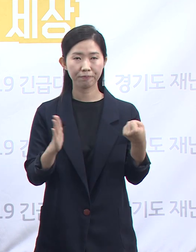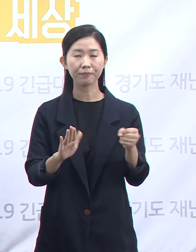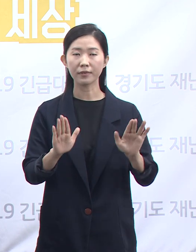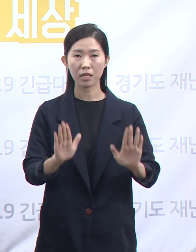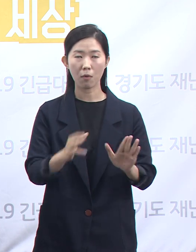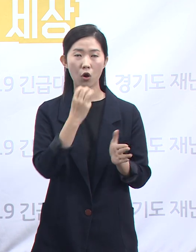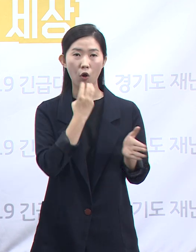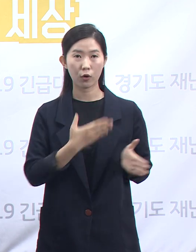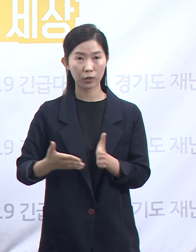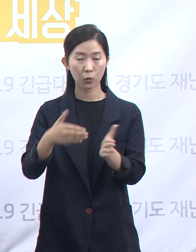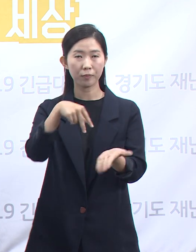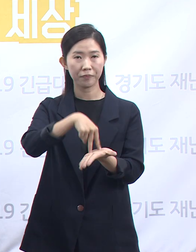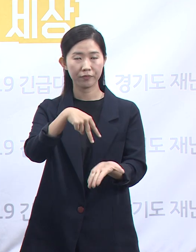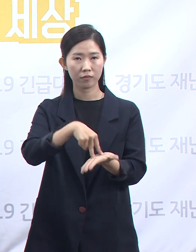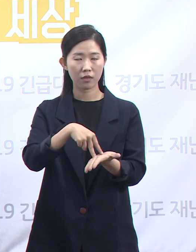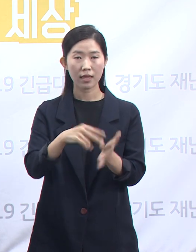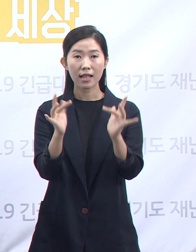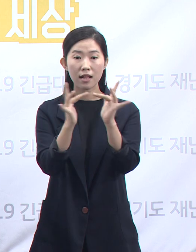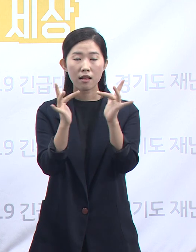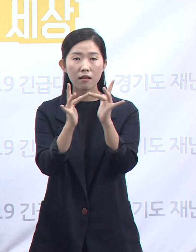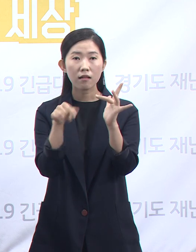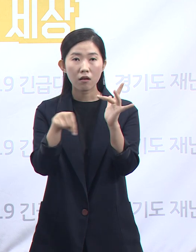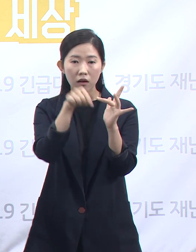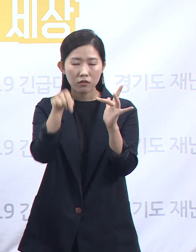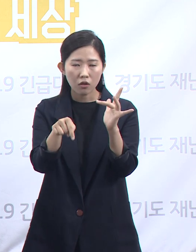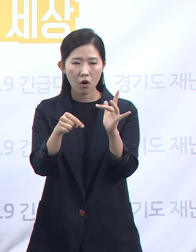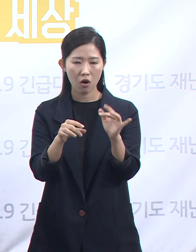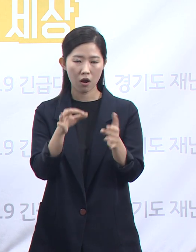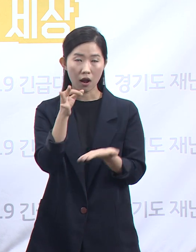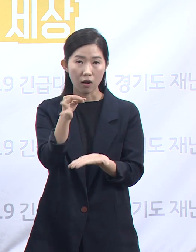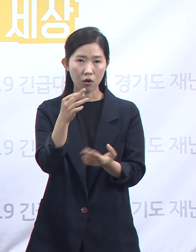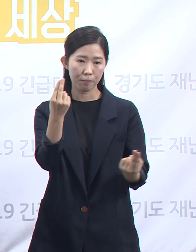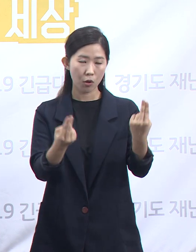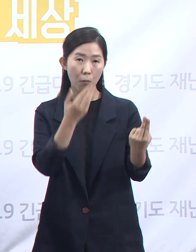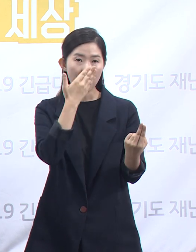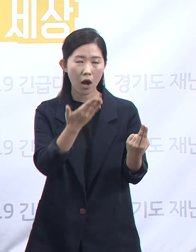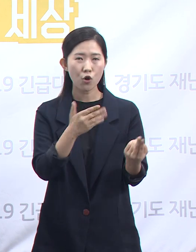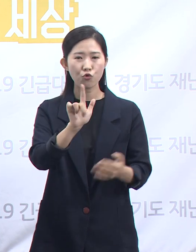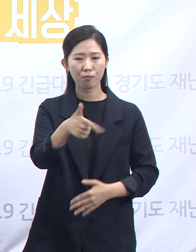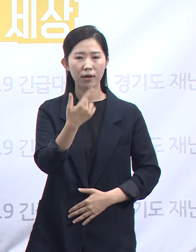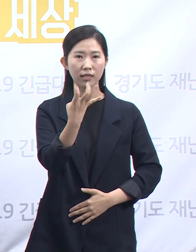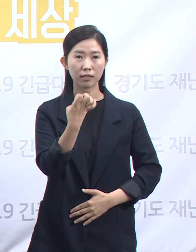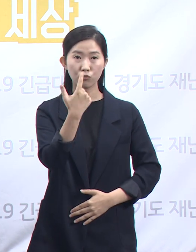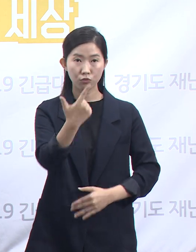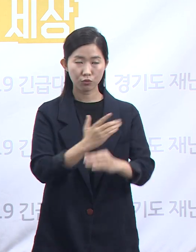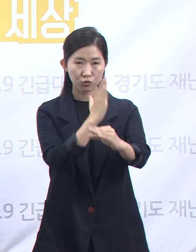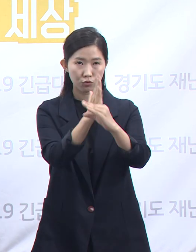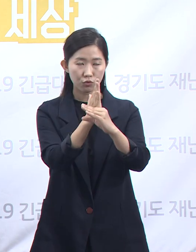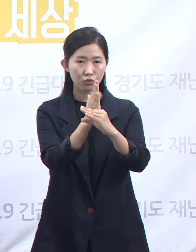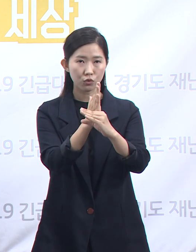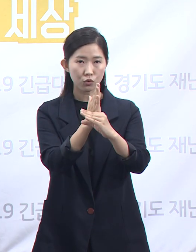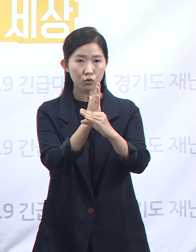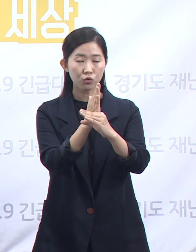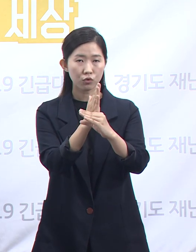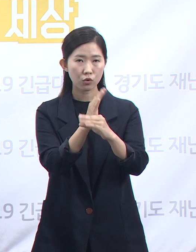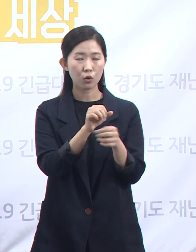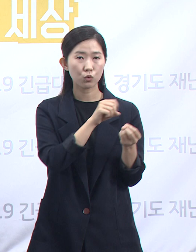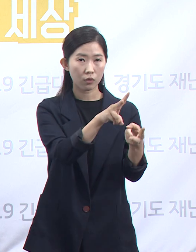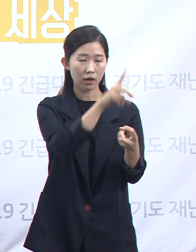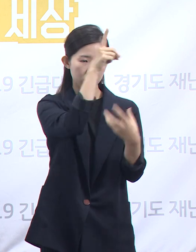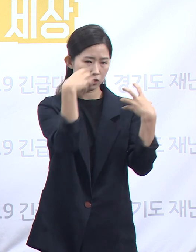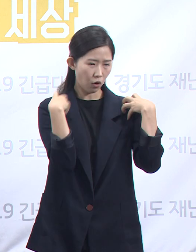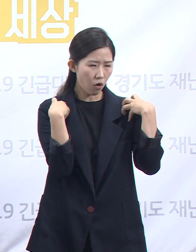온라인 가격 비교가 가능한 646개 제품 중 조달청의 해명대로 규격 차이가 있거나